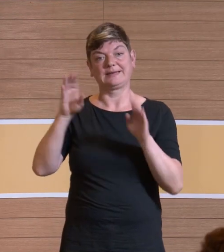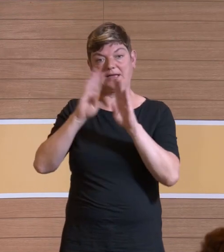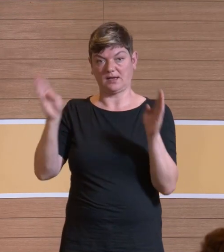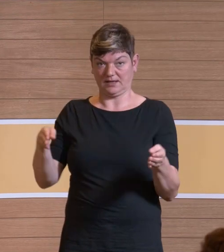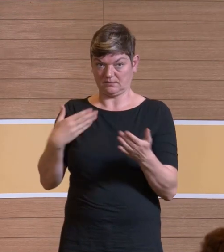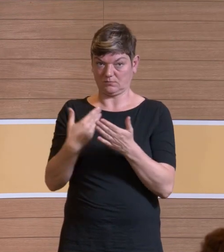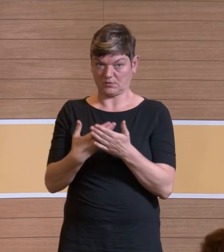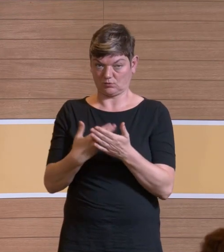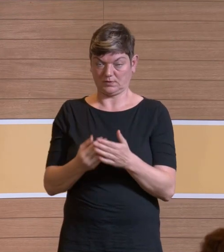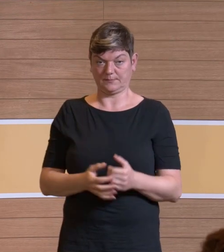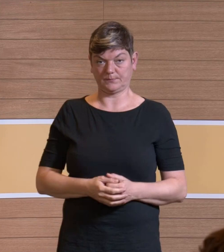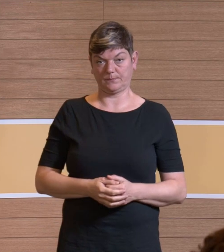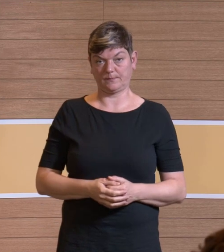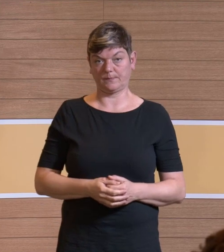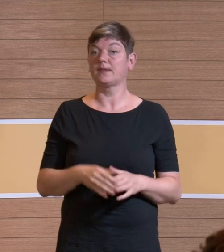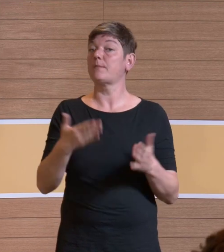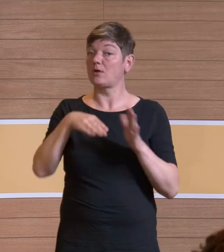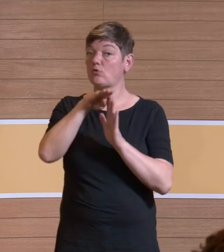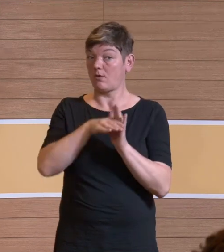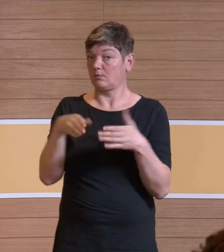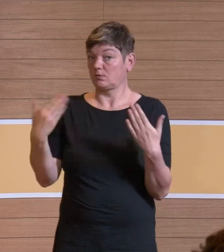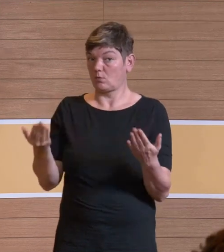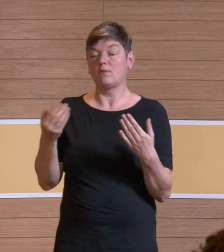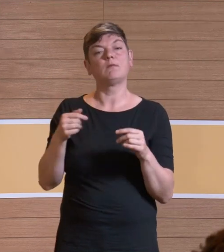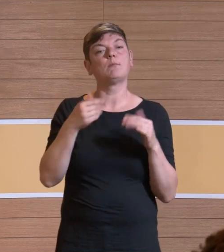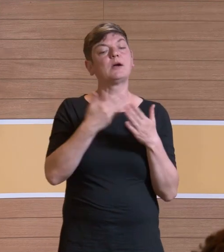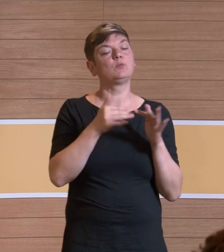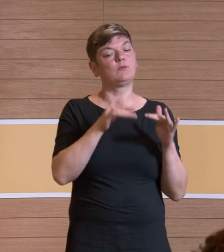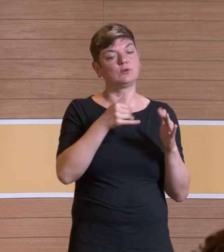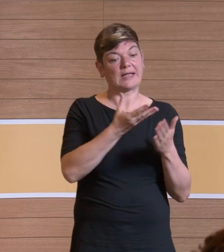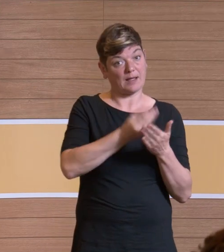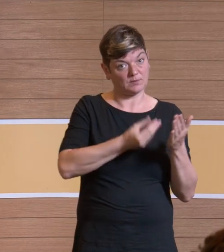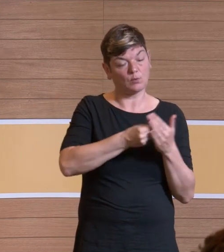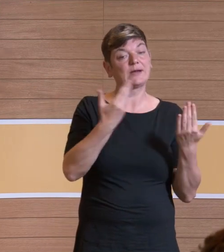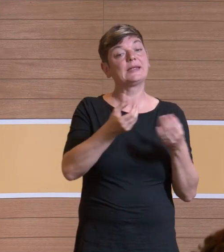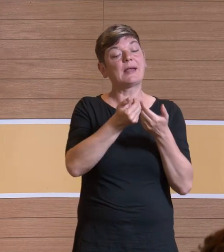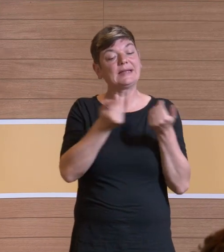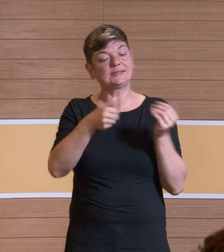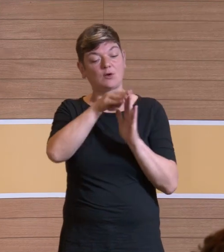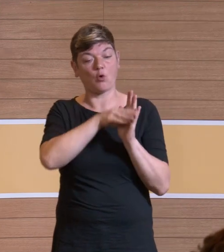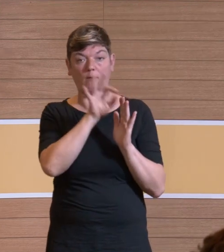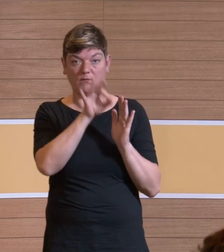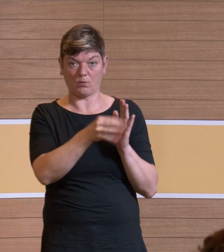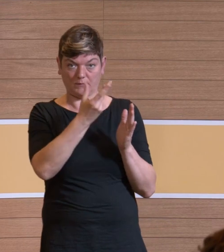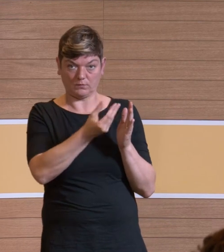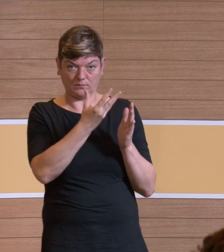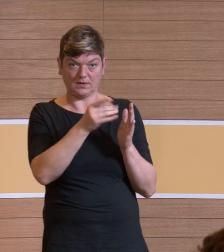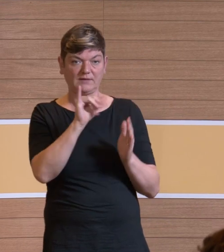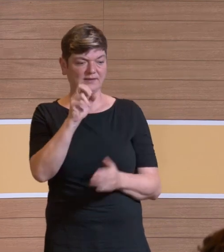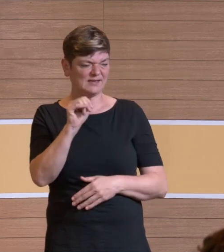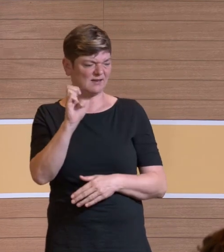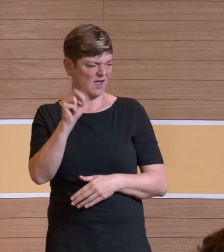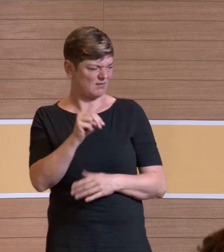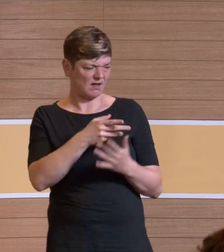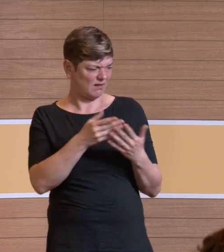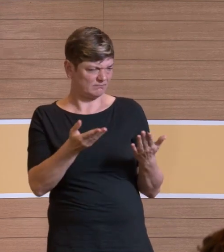zu beobachten. Die sind zum Teil genormt, also bei den Flüssigkeitsabsaugern haben wir es zum Beispiel, da gibt es eine explizit eine Norm zu, eine N, die ein EN, ich weiß